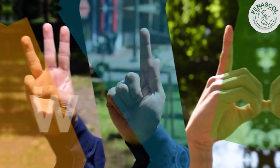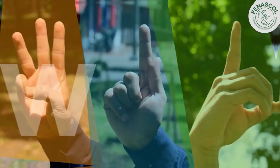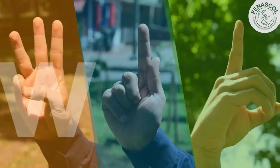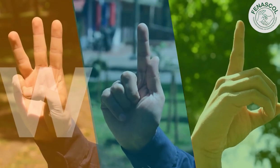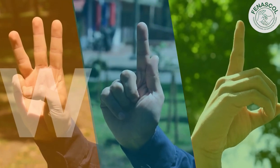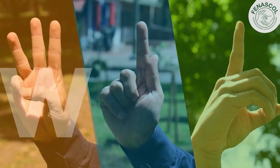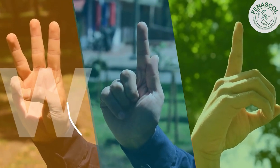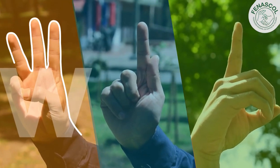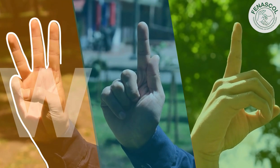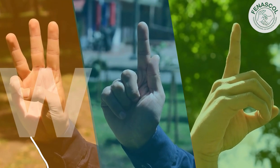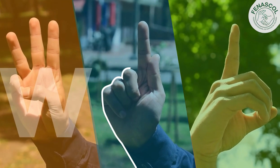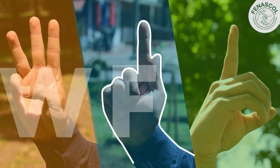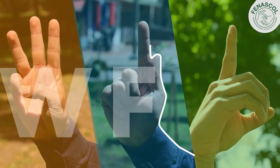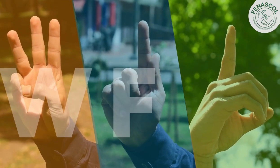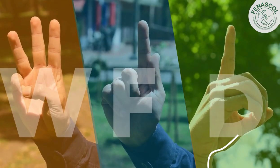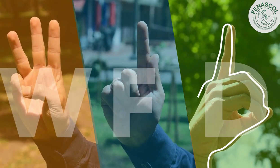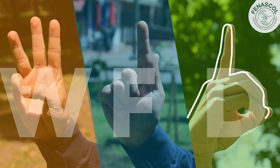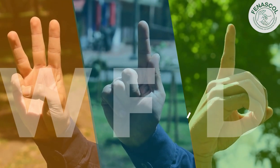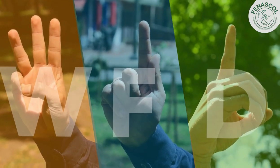WFD.